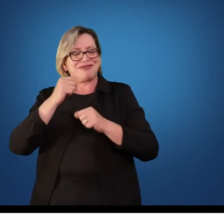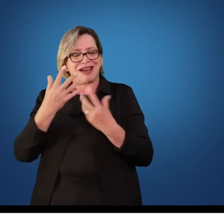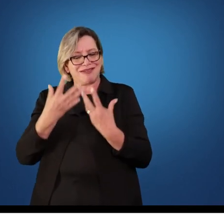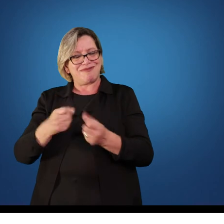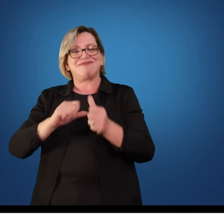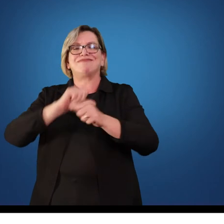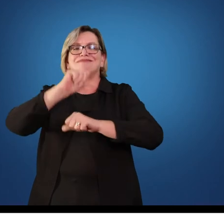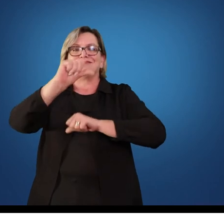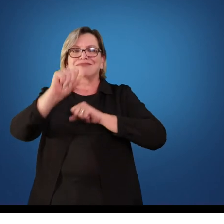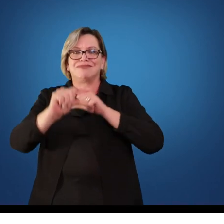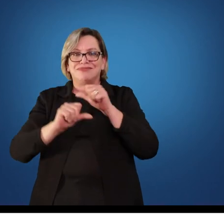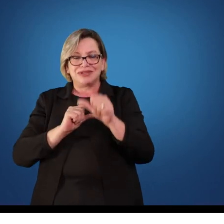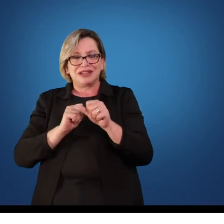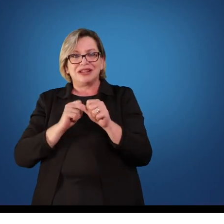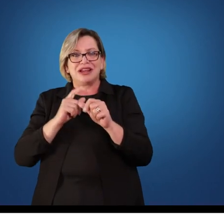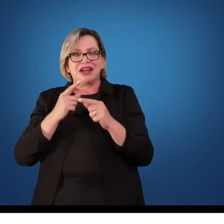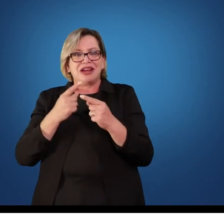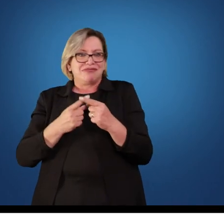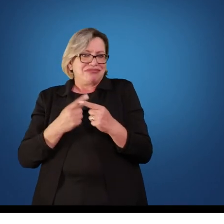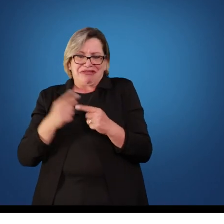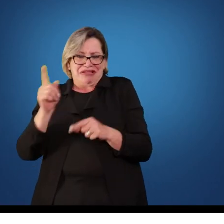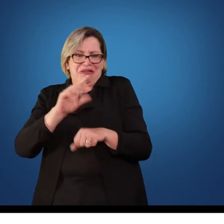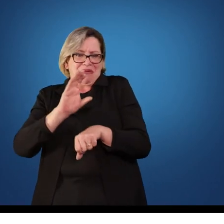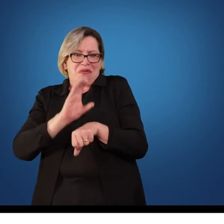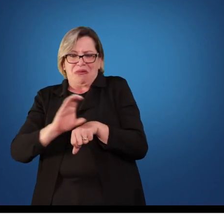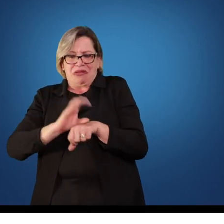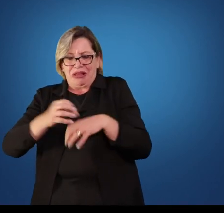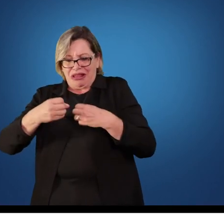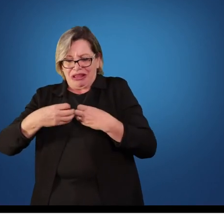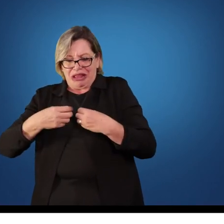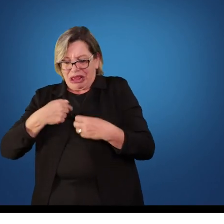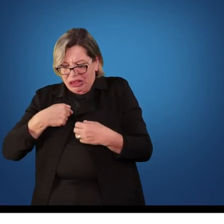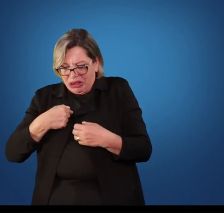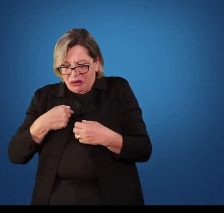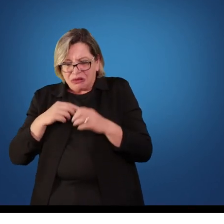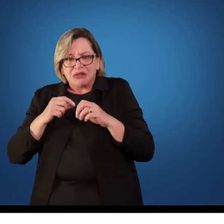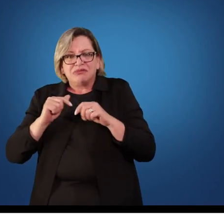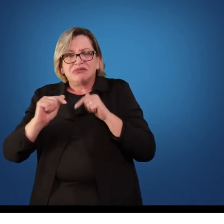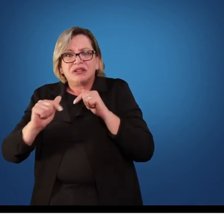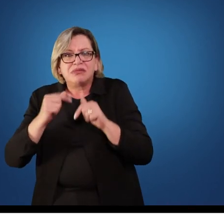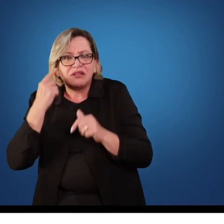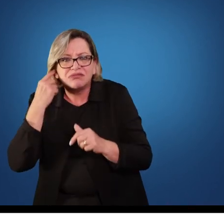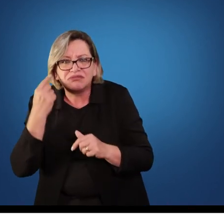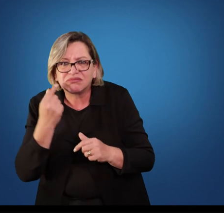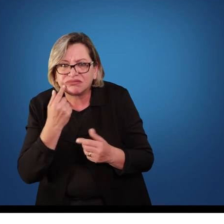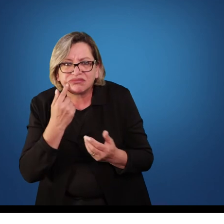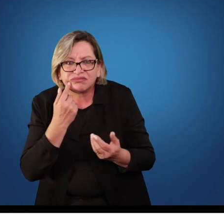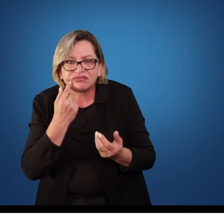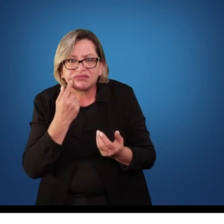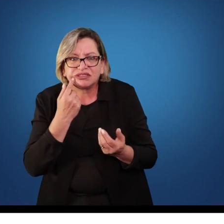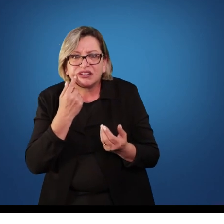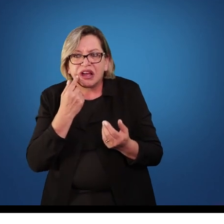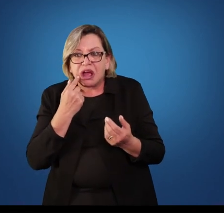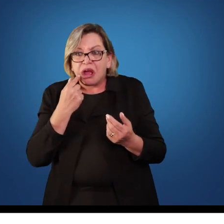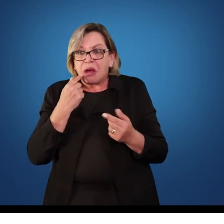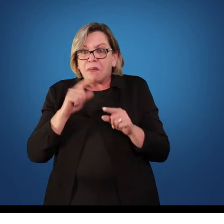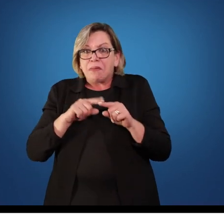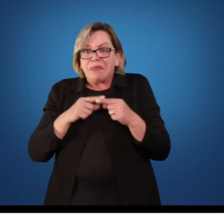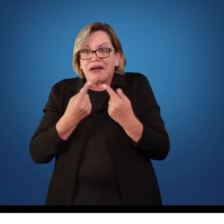Porque não é um curso que vai me ensinar a trabalhar com um aluno que é surdo. Eu chego na escola e não tenho um aluno surdo. Eu tenho um aluno que é deficiente físico. Ou eu